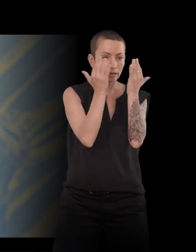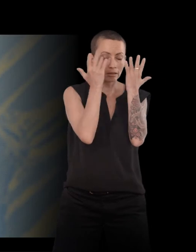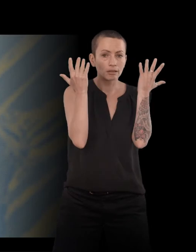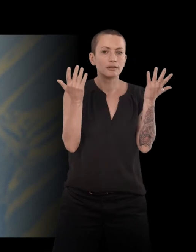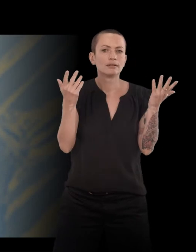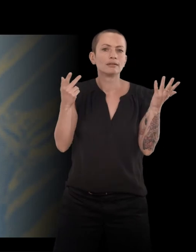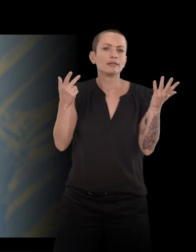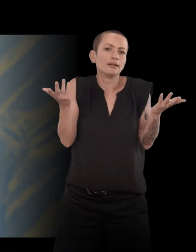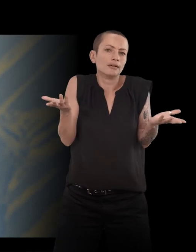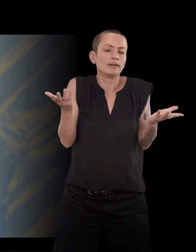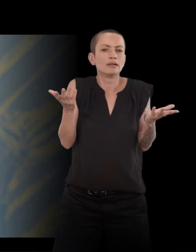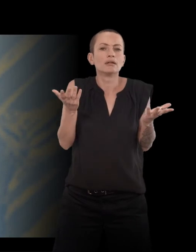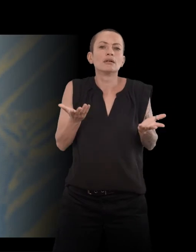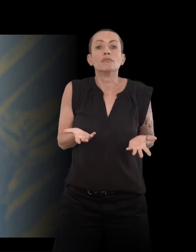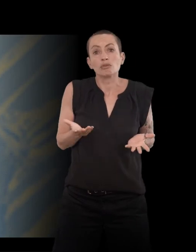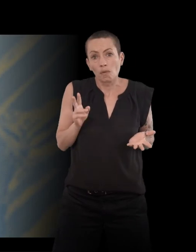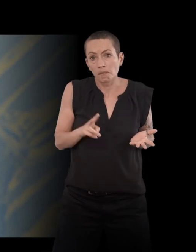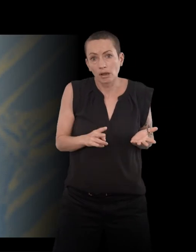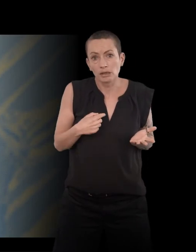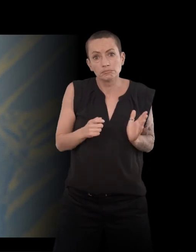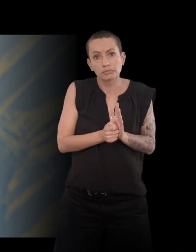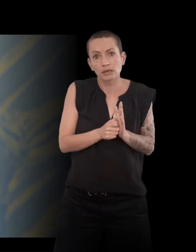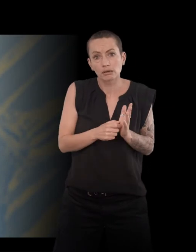largués. Parce que quand j'entends mes petits-fils…